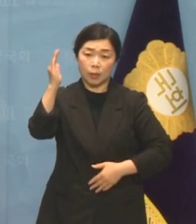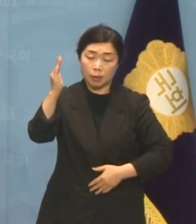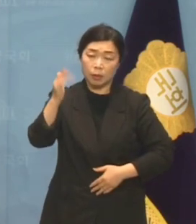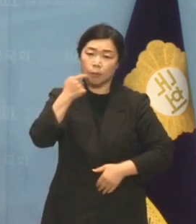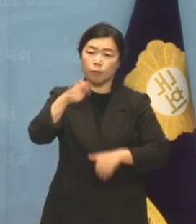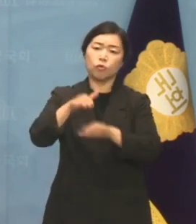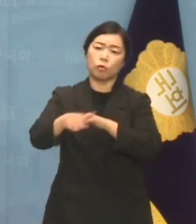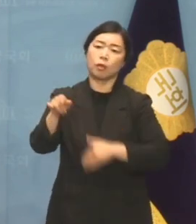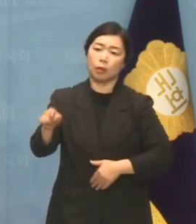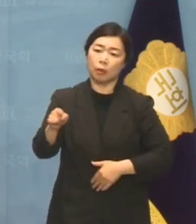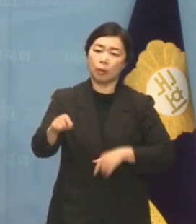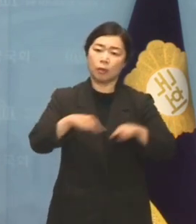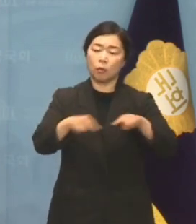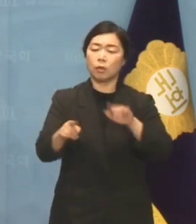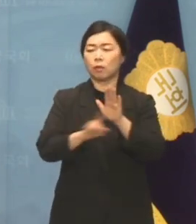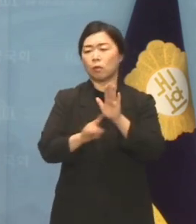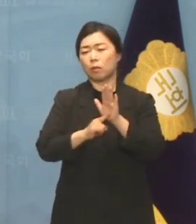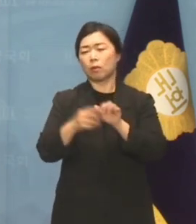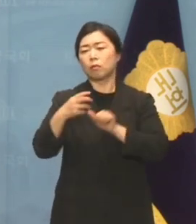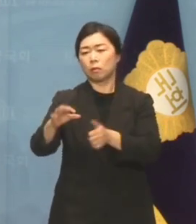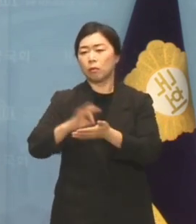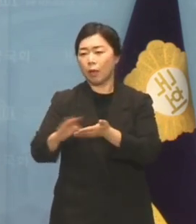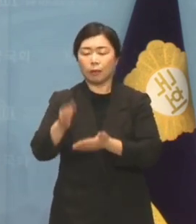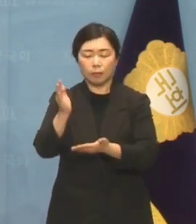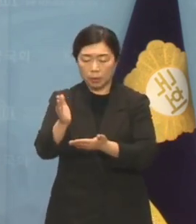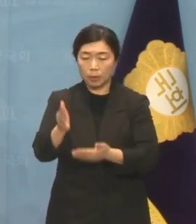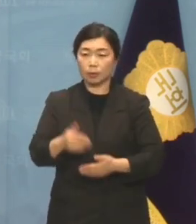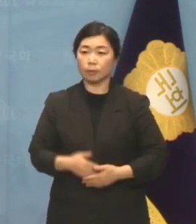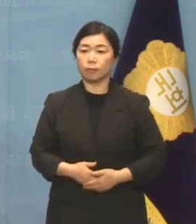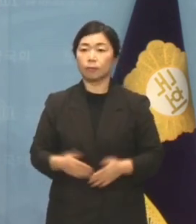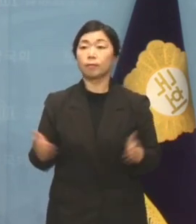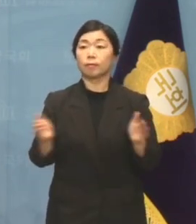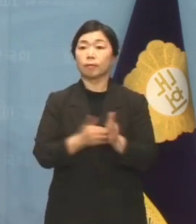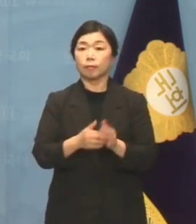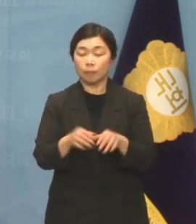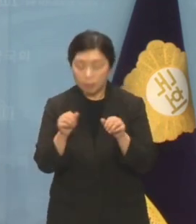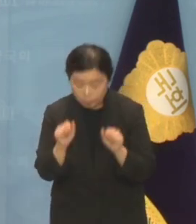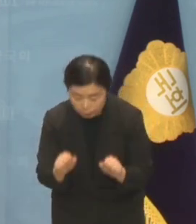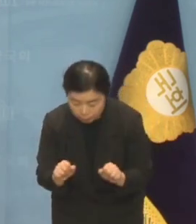민주당의 정치 선동 수단이 아닙니다. 감사합니다.